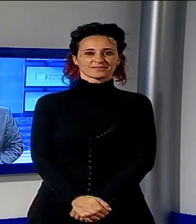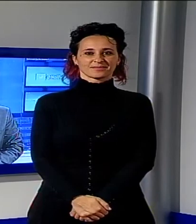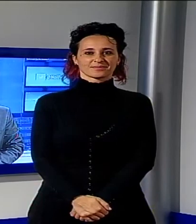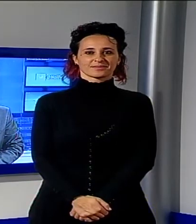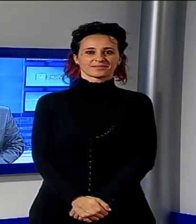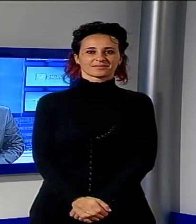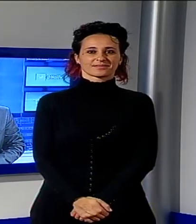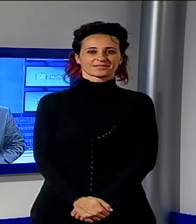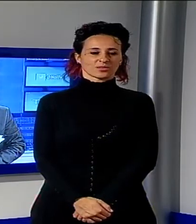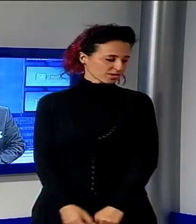e subito con le notizie e subito dopo torniamo con le notizie sportive Grazie.